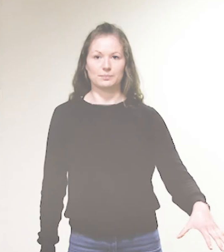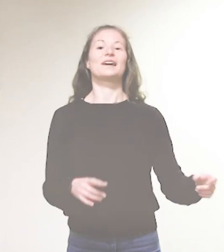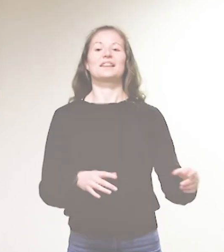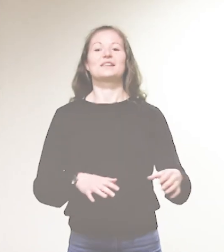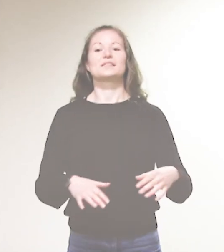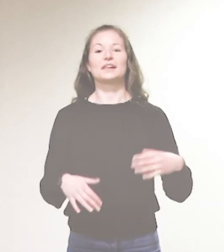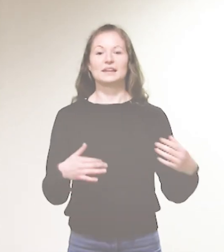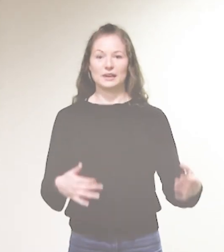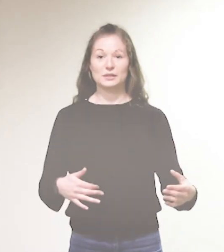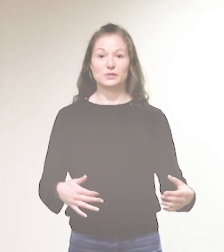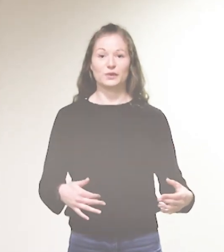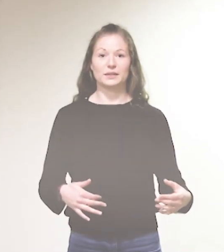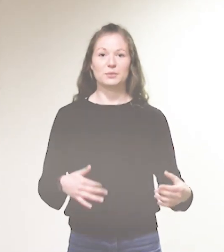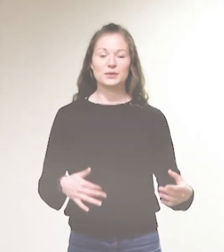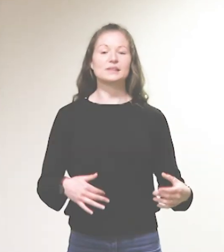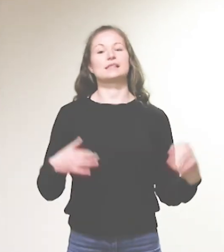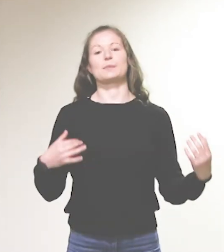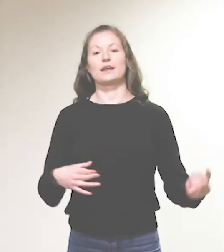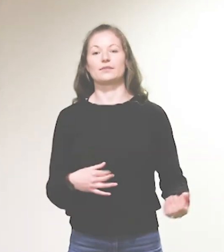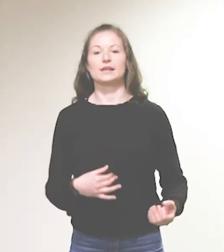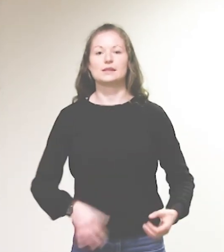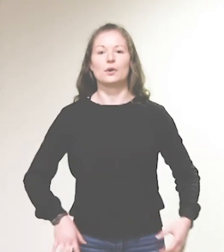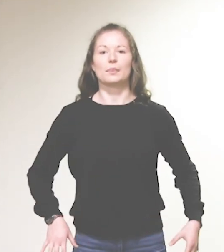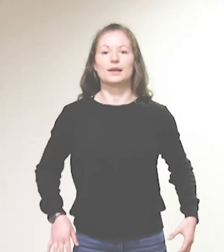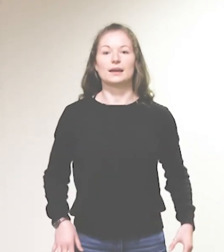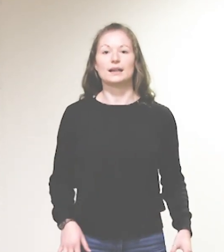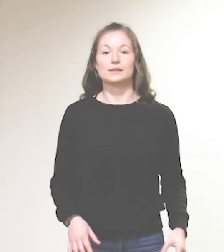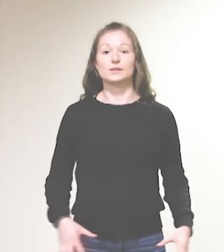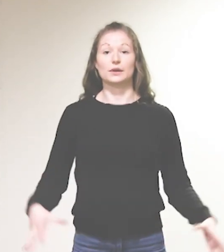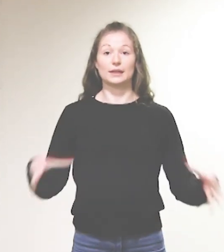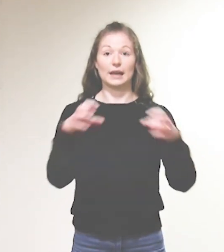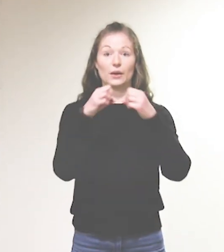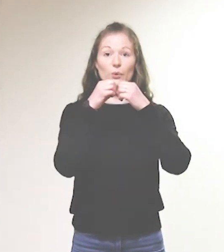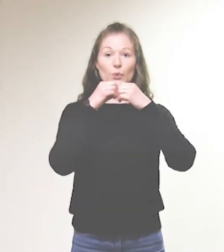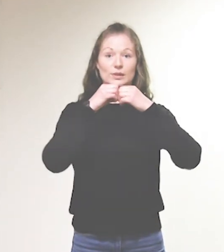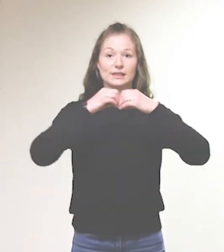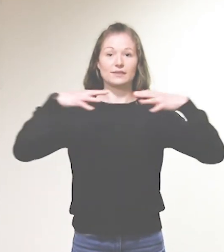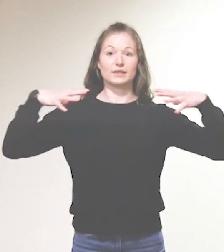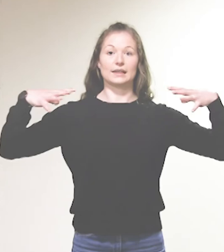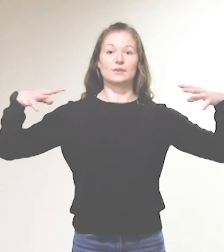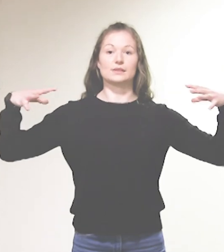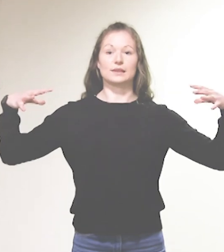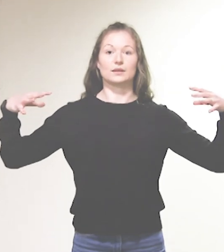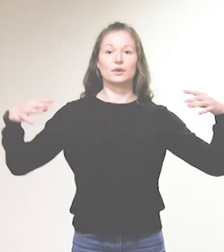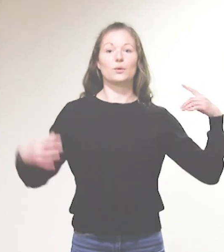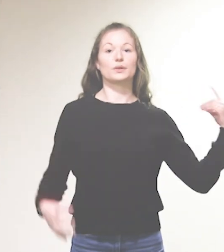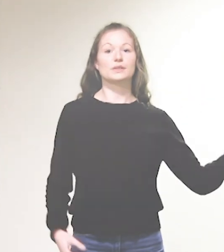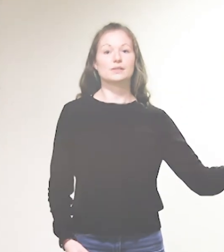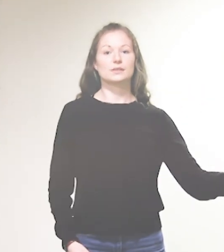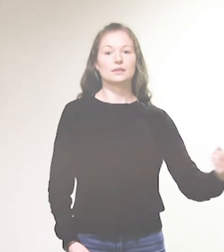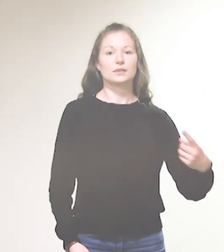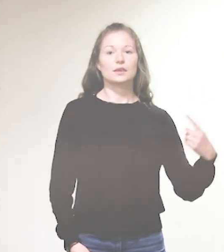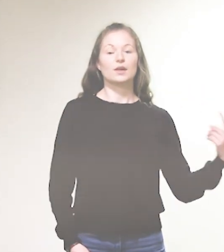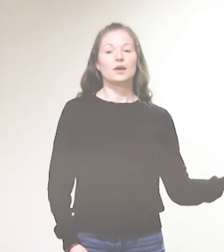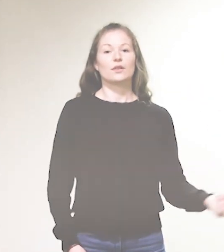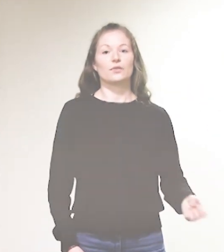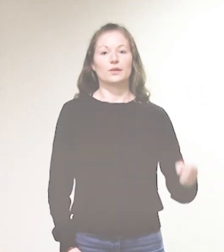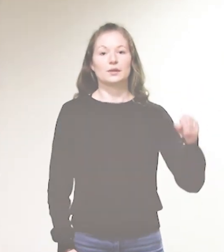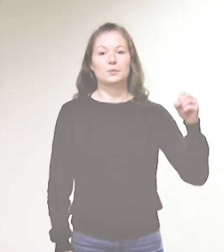Sondern erlöse uns von dem Bösen. Das machen wir jetzt nochmal. Also, sondern erlöse. Wir gehen auseinander. Uns von dem